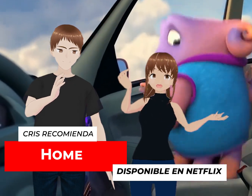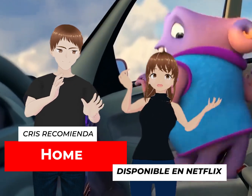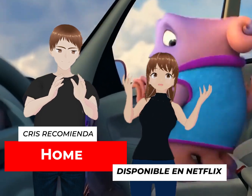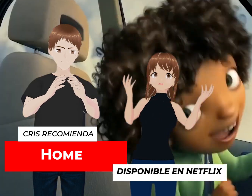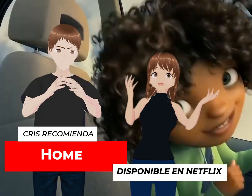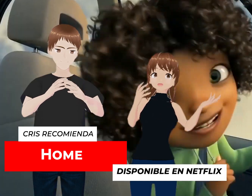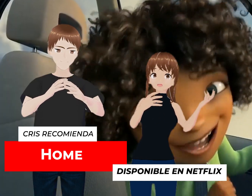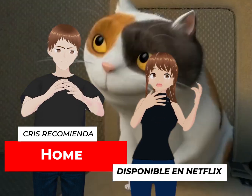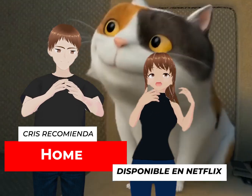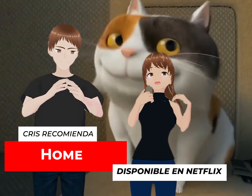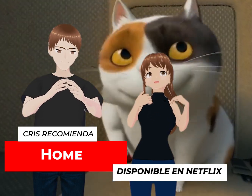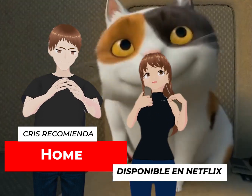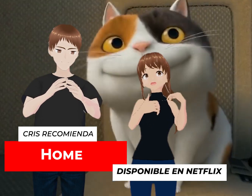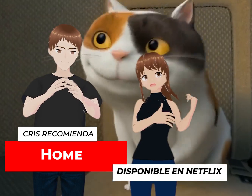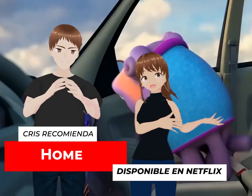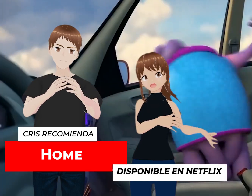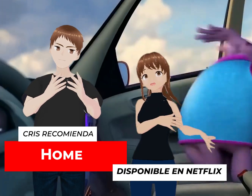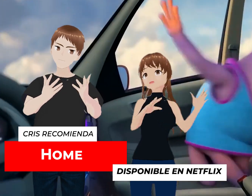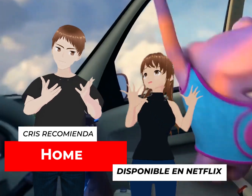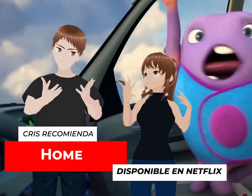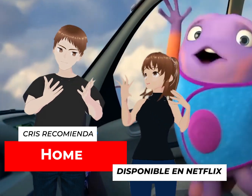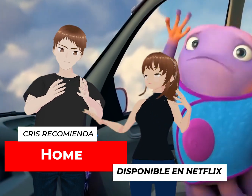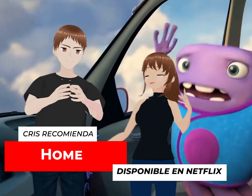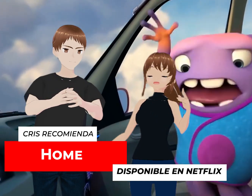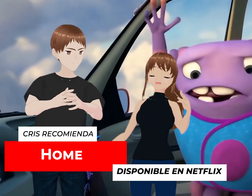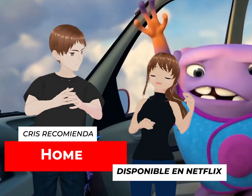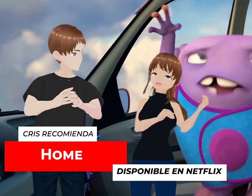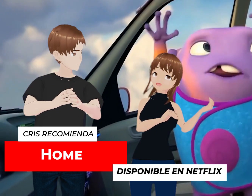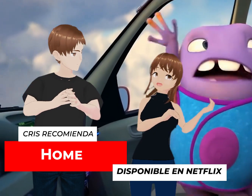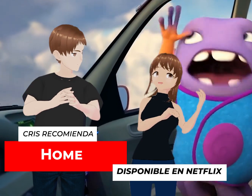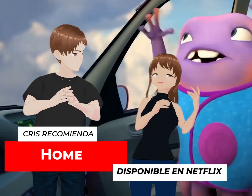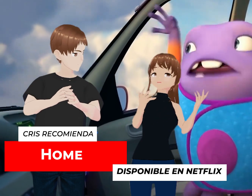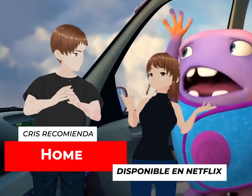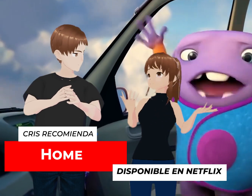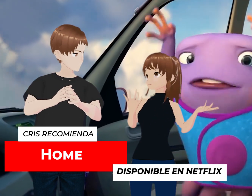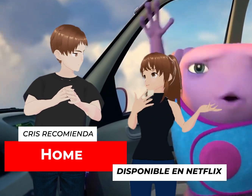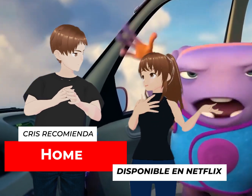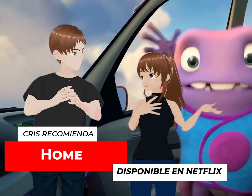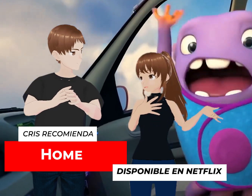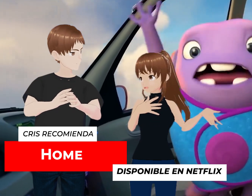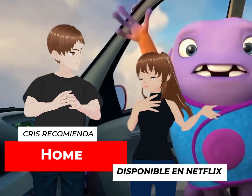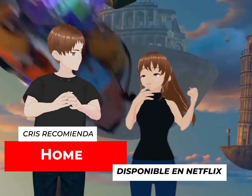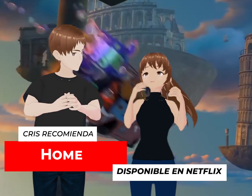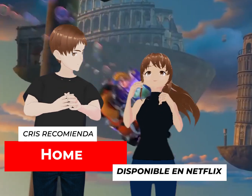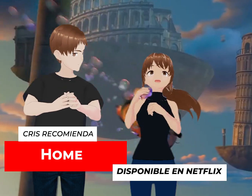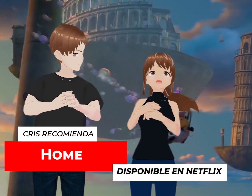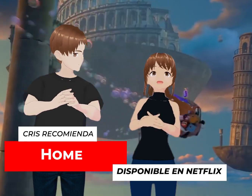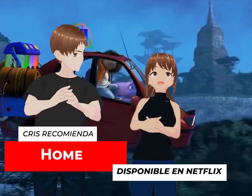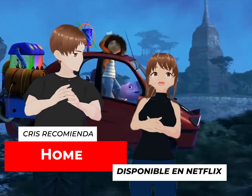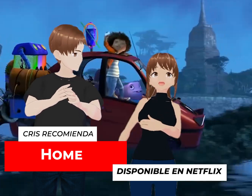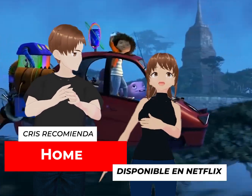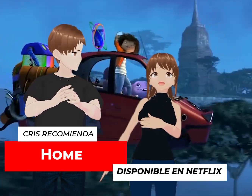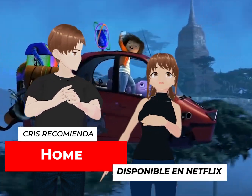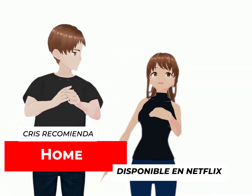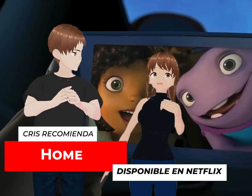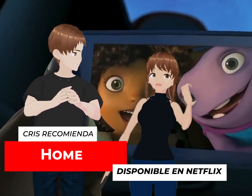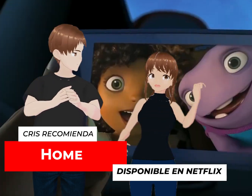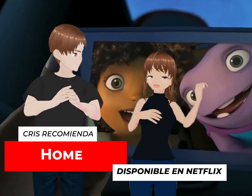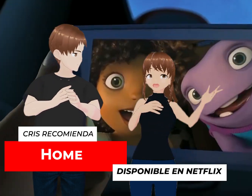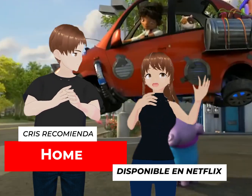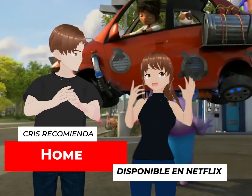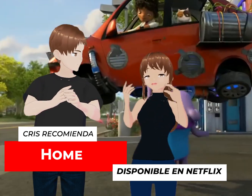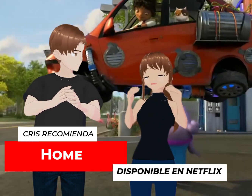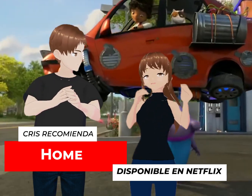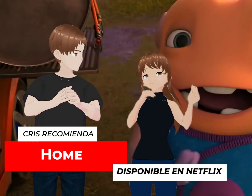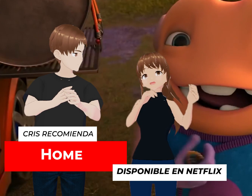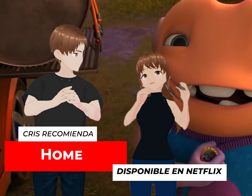que quiere es encontrar a su madre. Es una, no es una niña chiquita, es una más bien una adolescente. Y pues